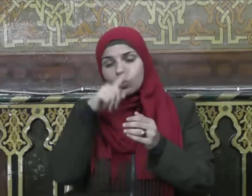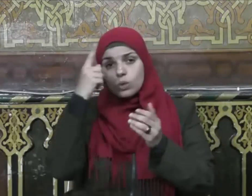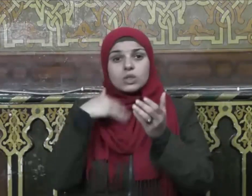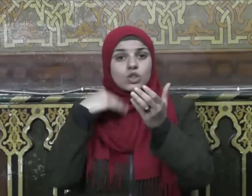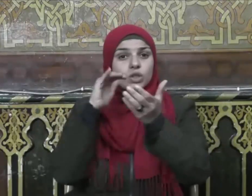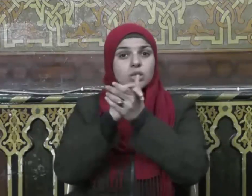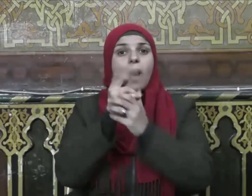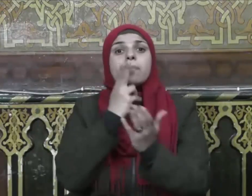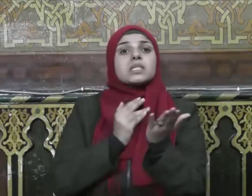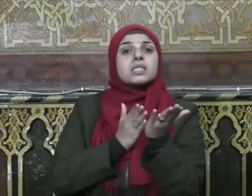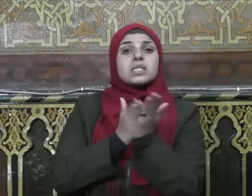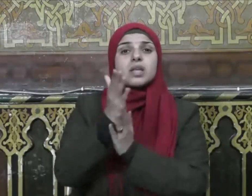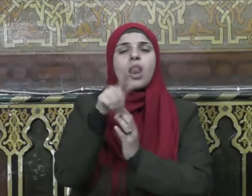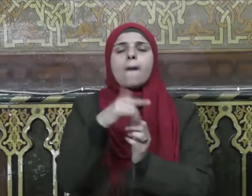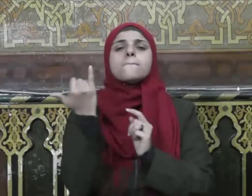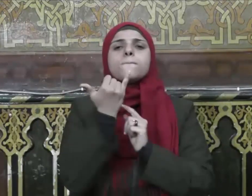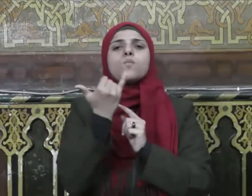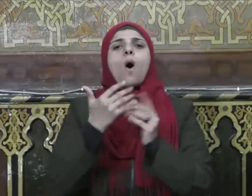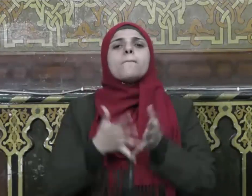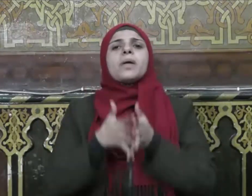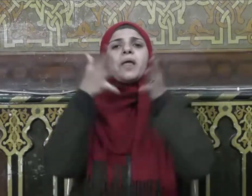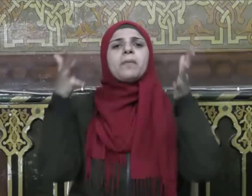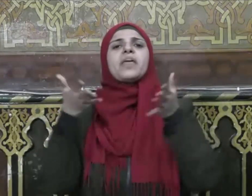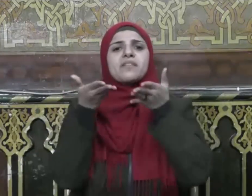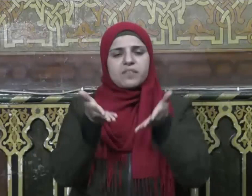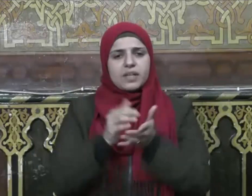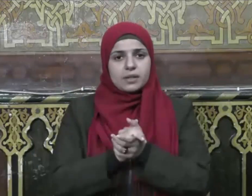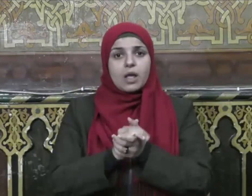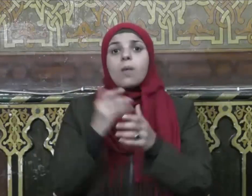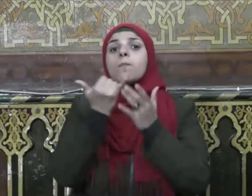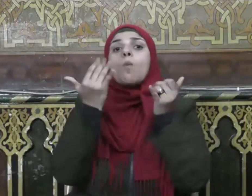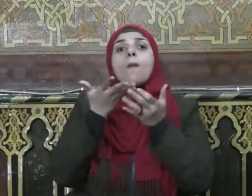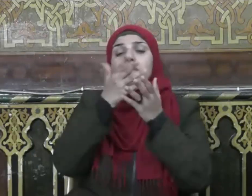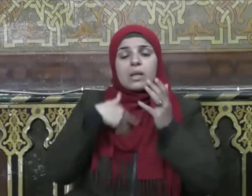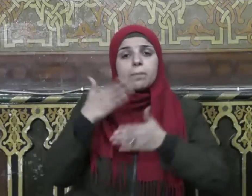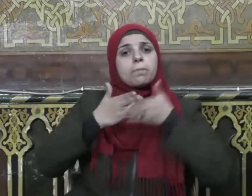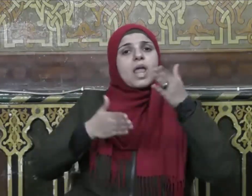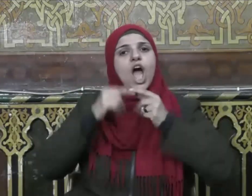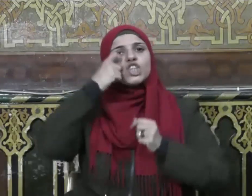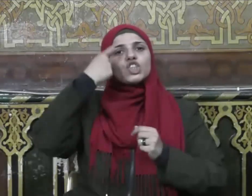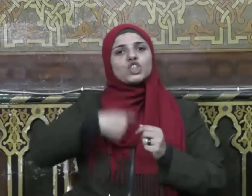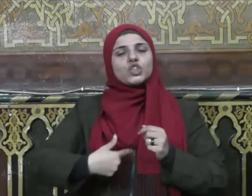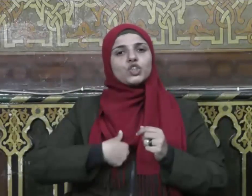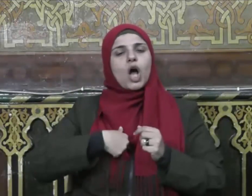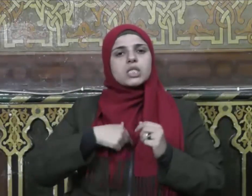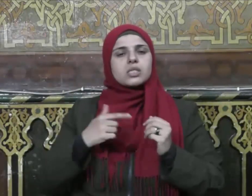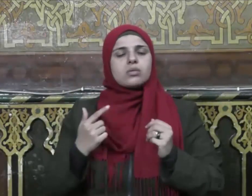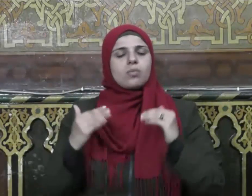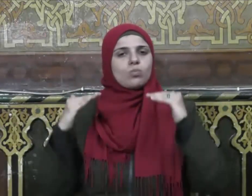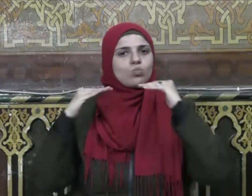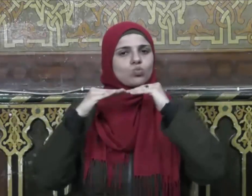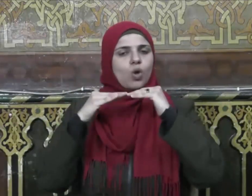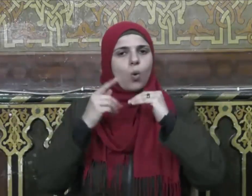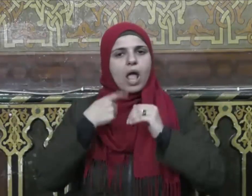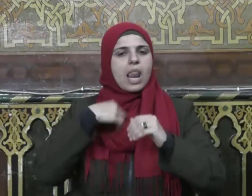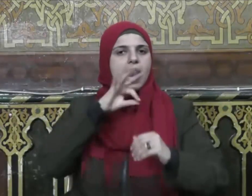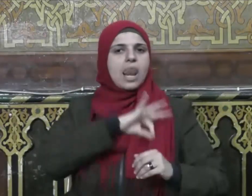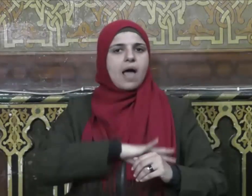الصالحة أهميتها البالغة في بناء شخصية سوية نافعة لدينها